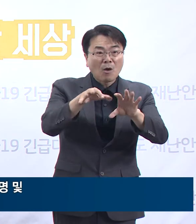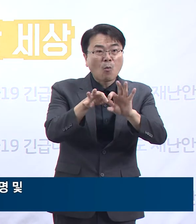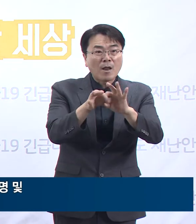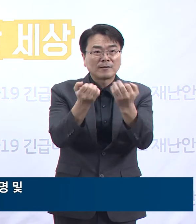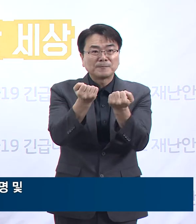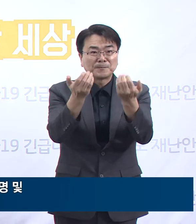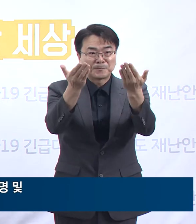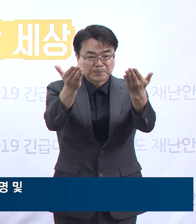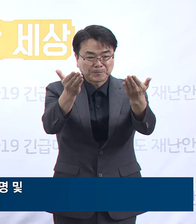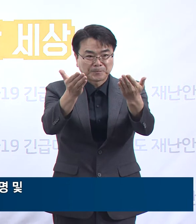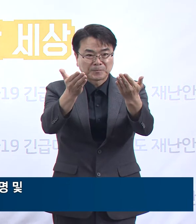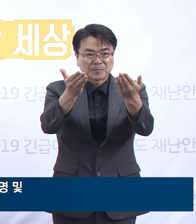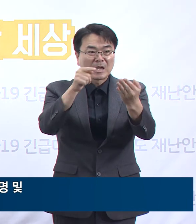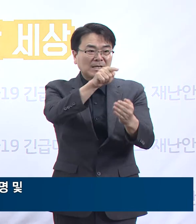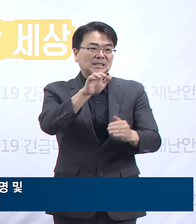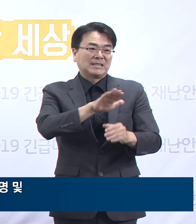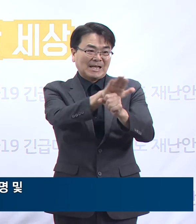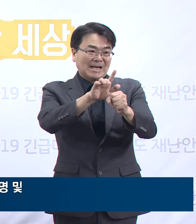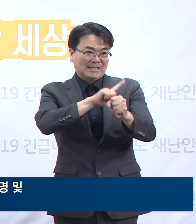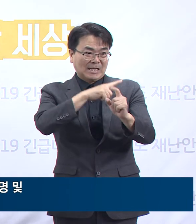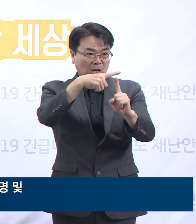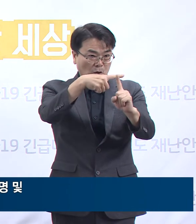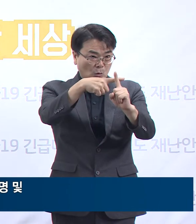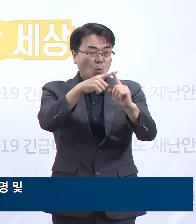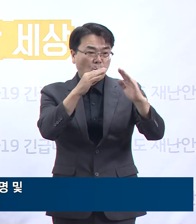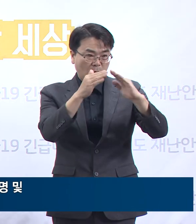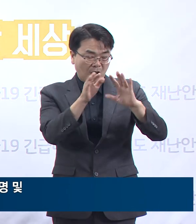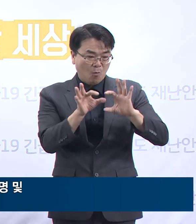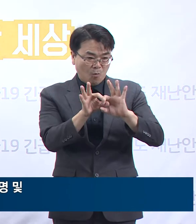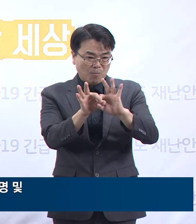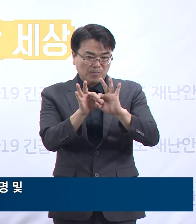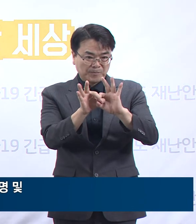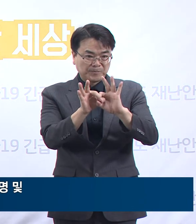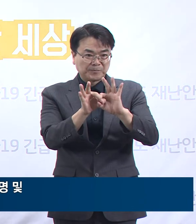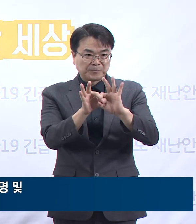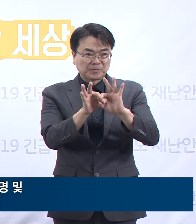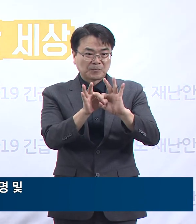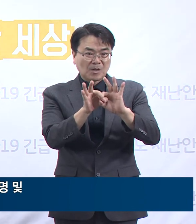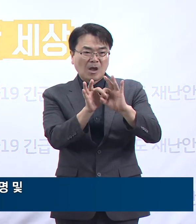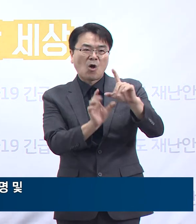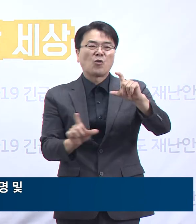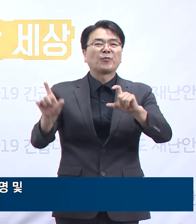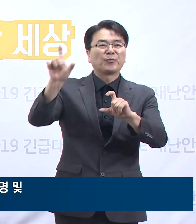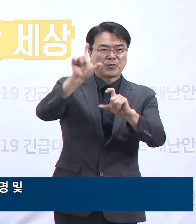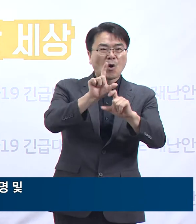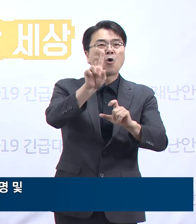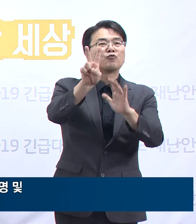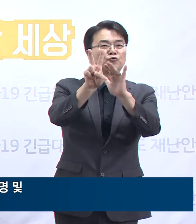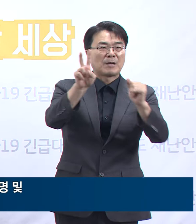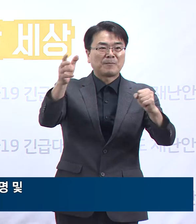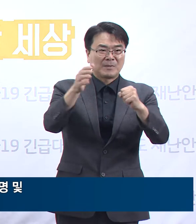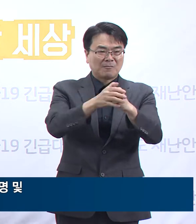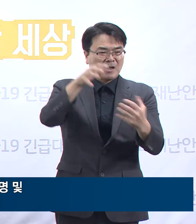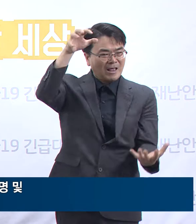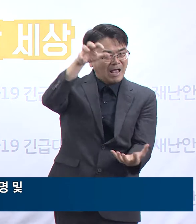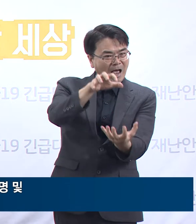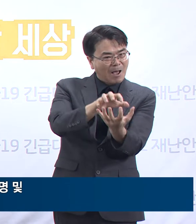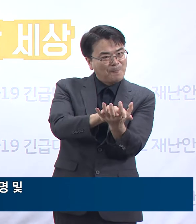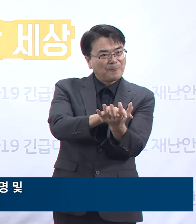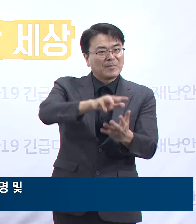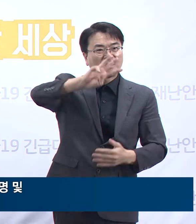사랑제일교회에 관련해서는 교회 교인 2명이 추가 확진되었고 누적 확진자는 총